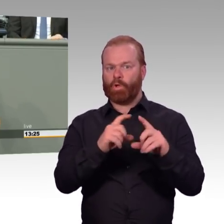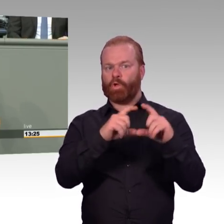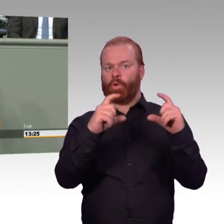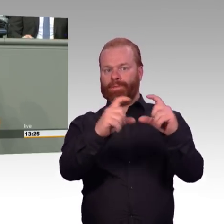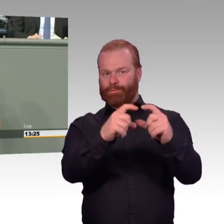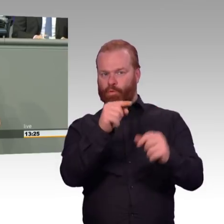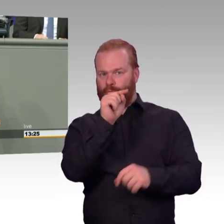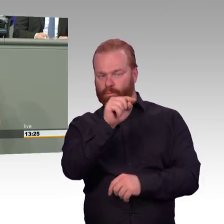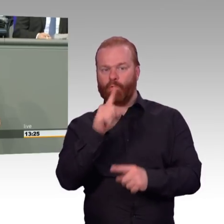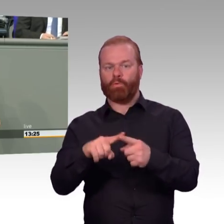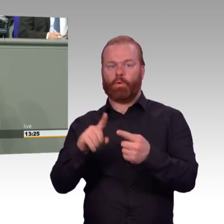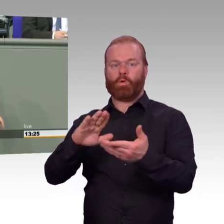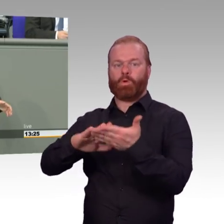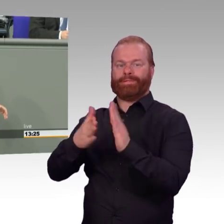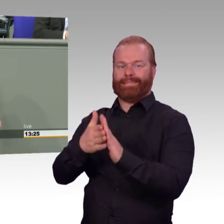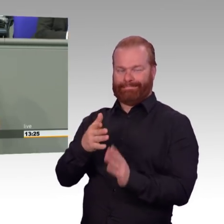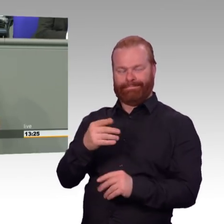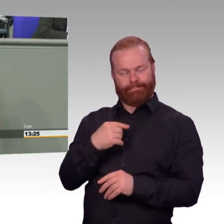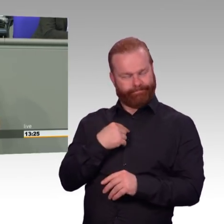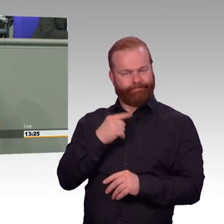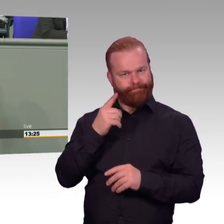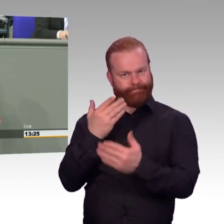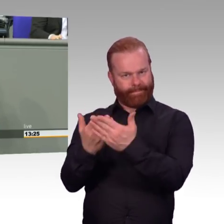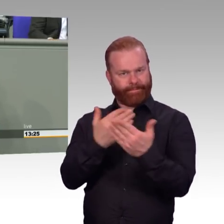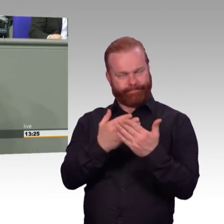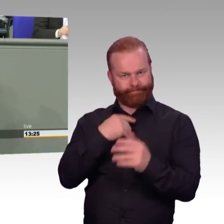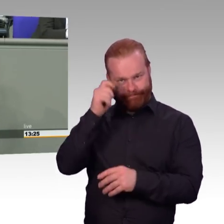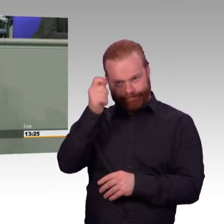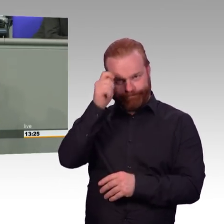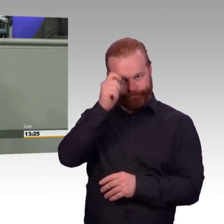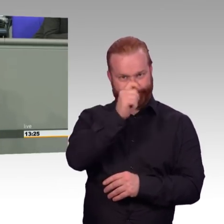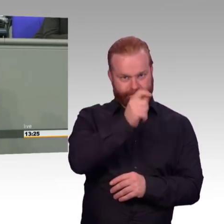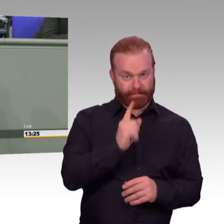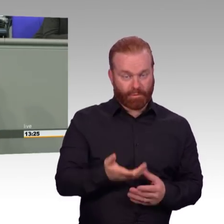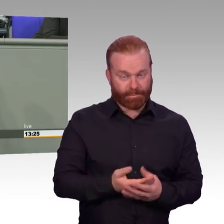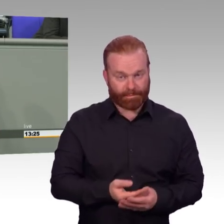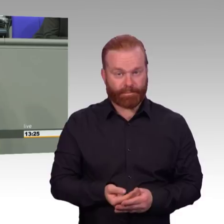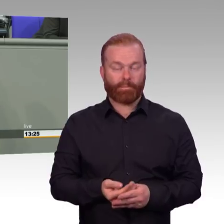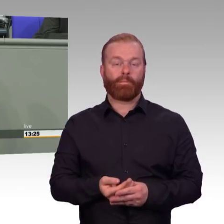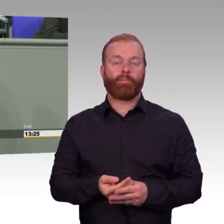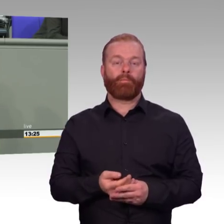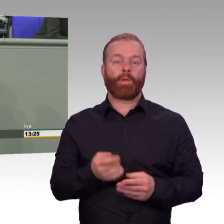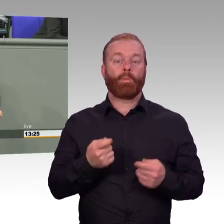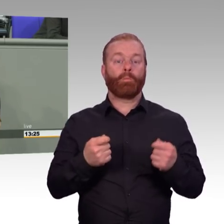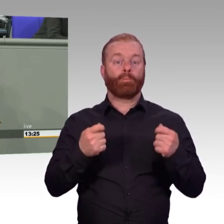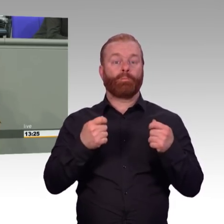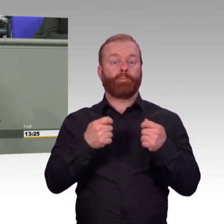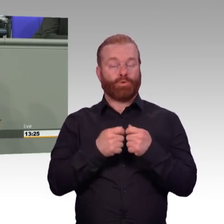in den Kohleregionen feilt. Aus sozialdemokratischer Sicht darf ich, glaube ich, sagen, dass die Begleitung des Strukturwandels, die ernsthafte Begleitung des